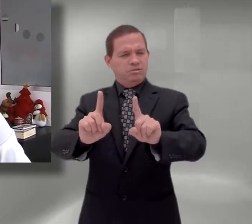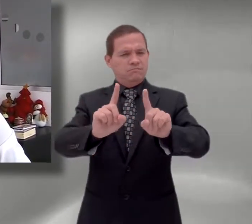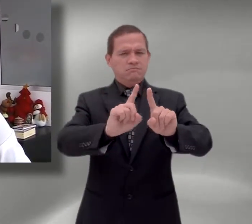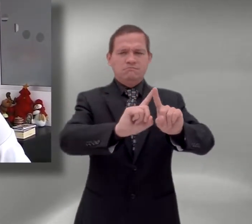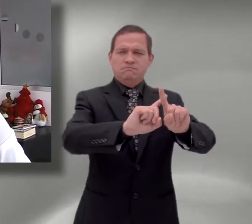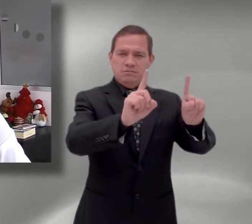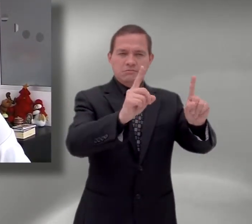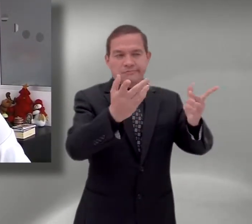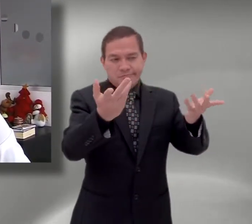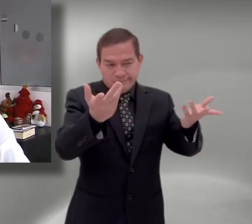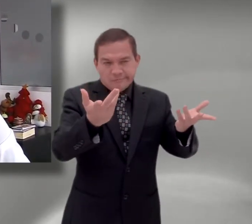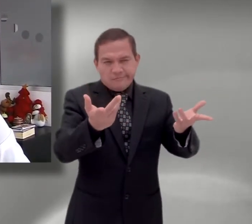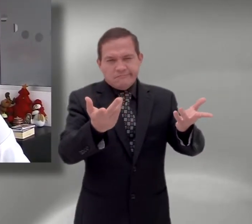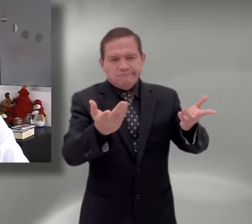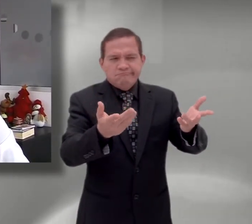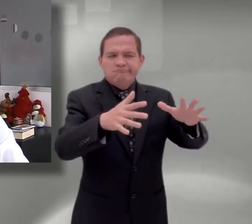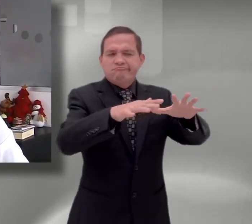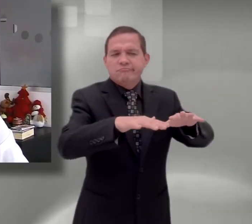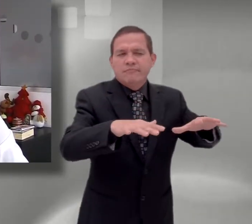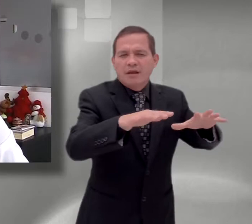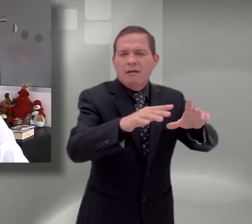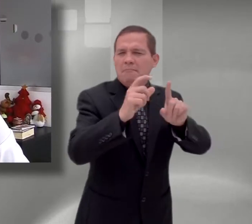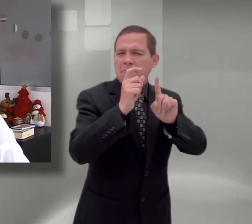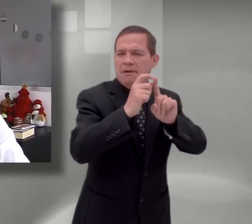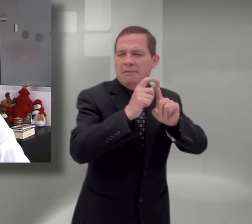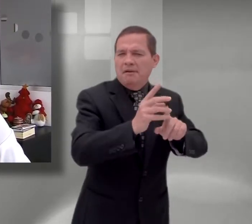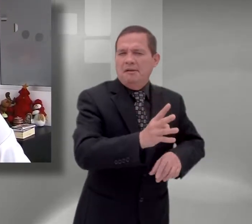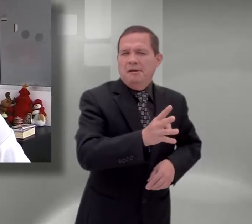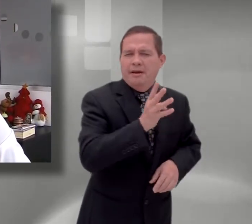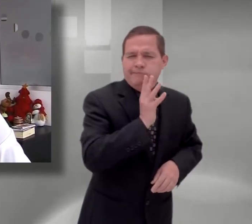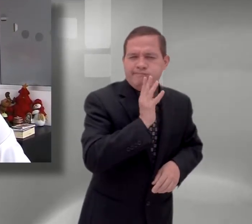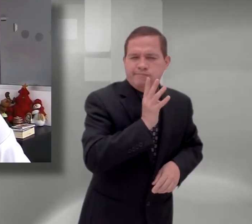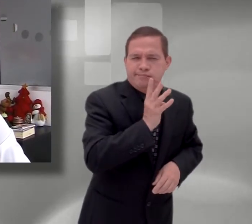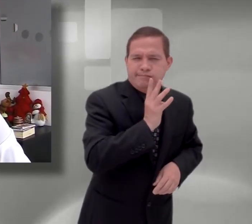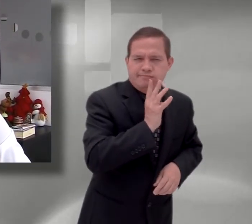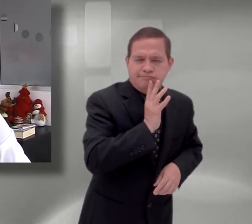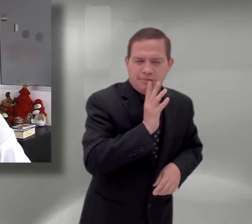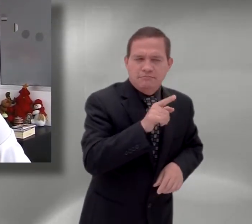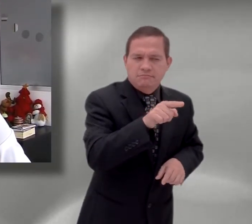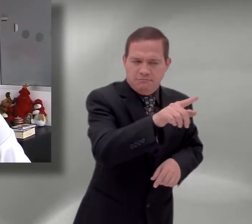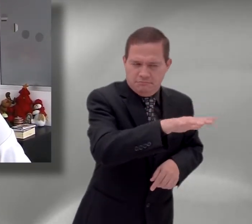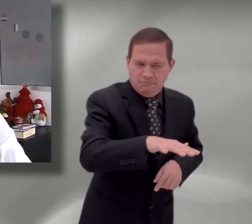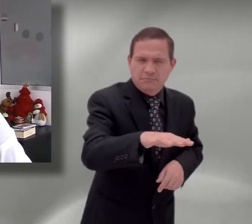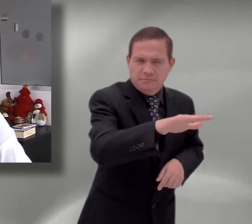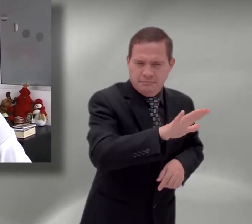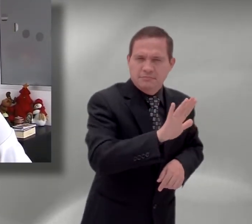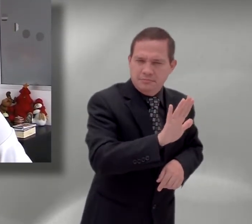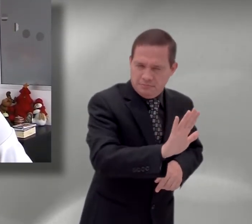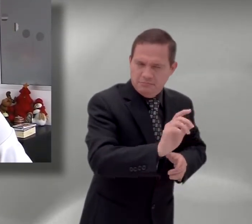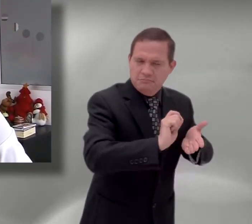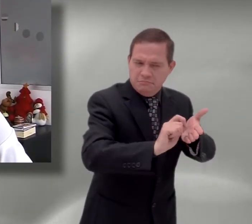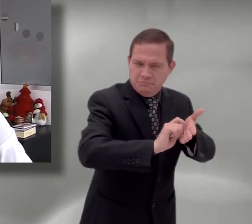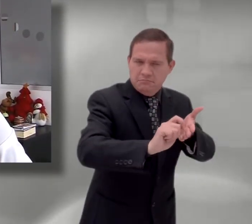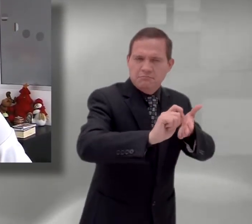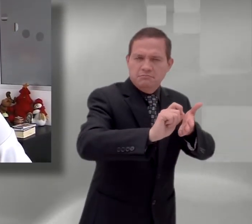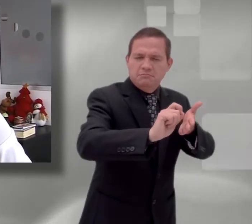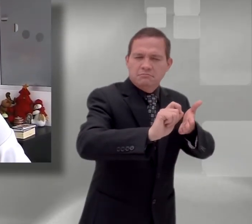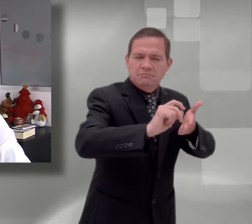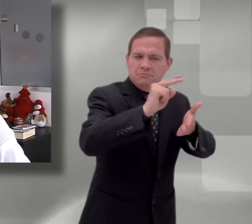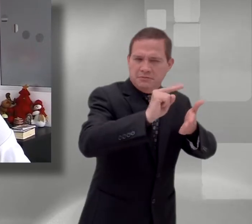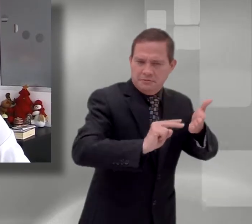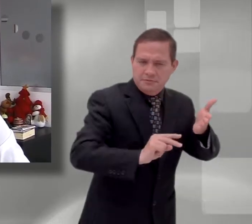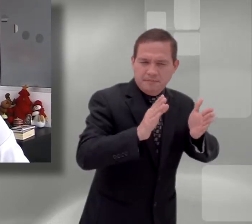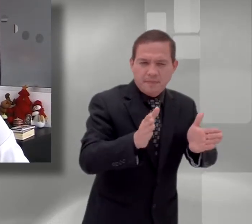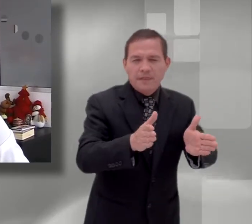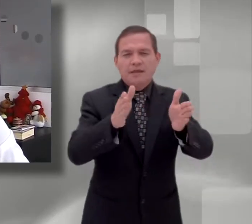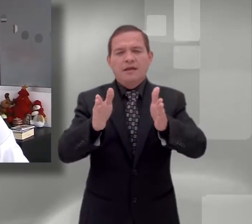valen de la palabra, lenguas, como otras de carácter simbólico o correspondientes a los campos como el de las artes o